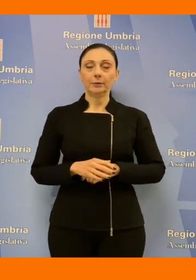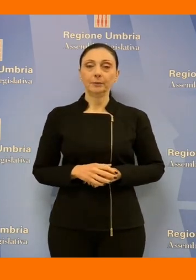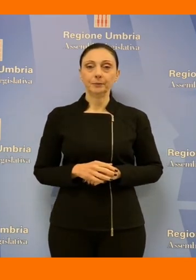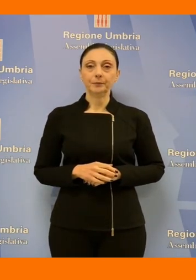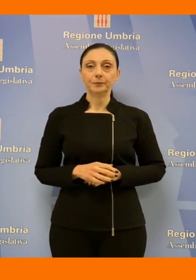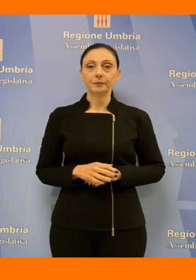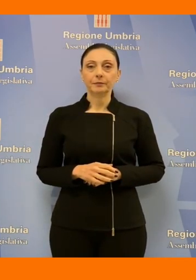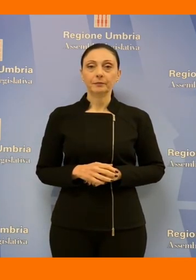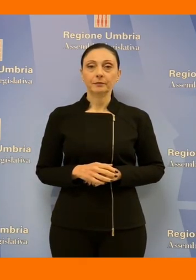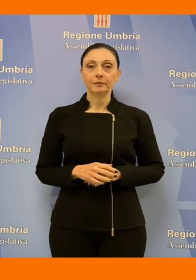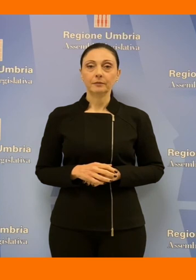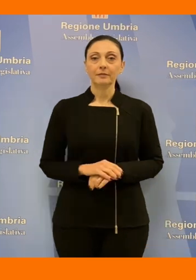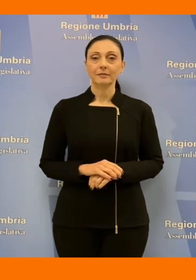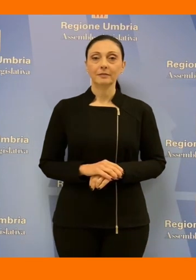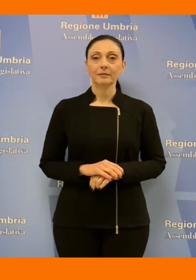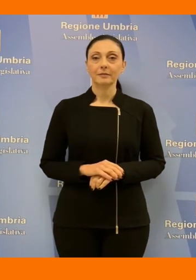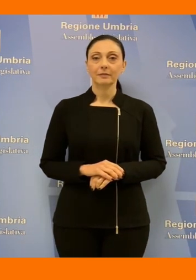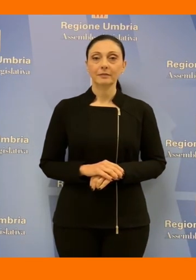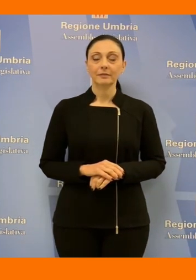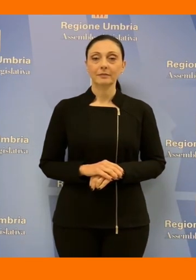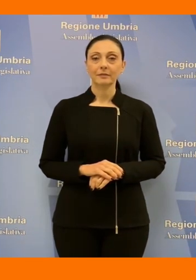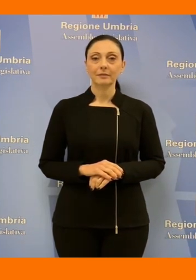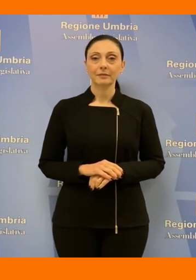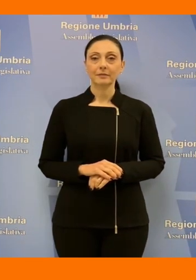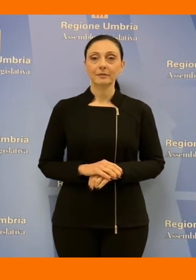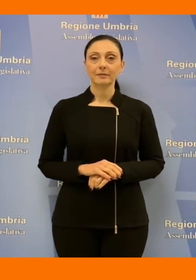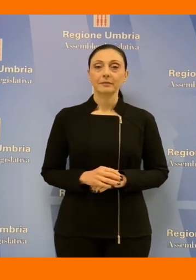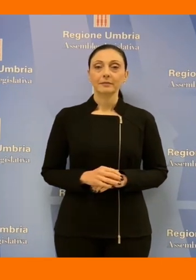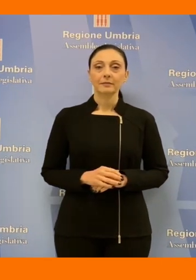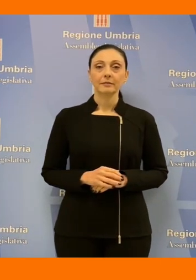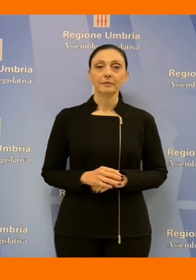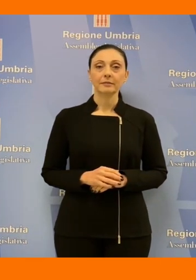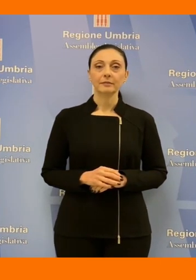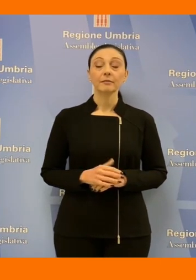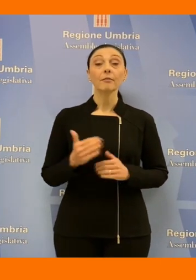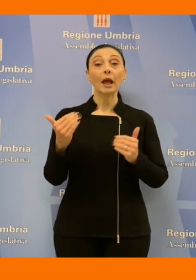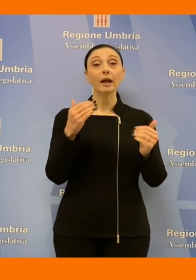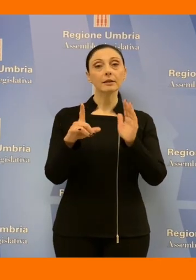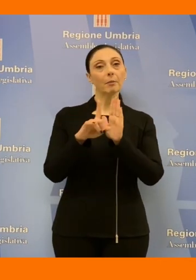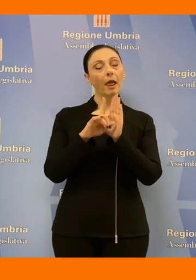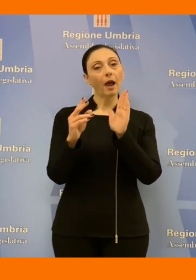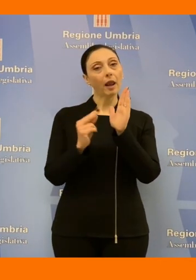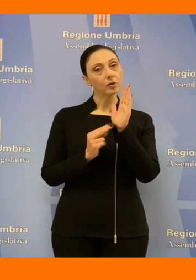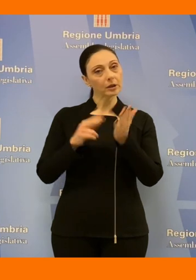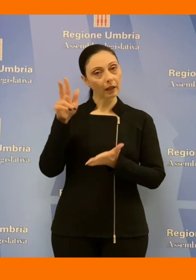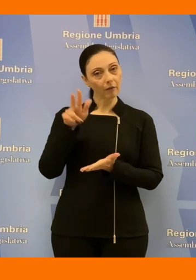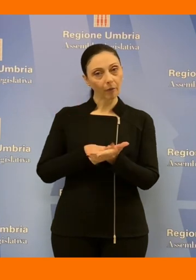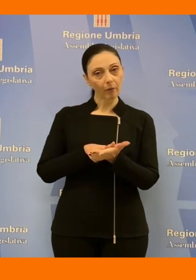'assemblea legislativa ha approvato il